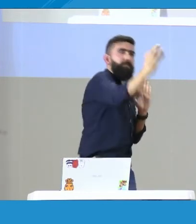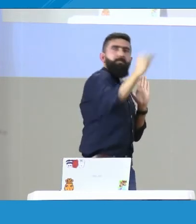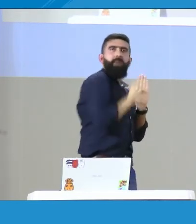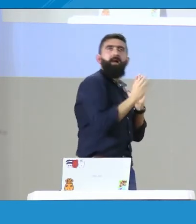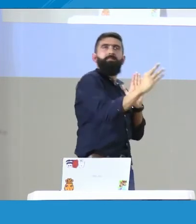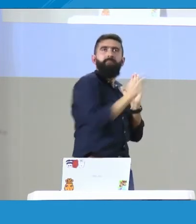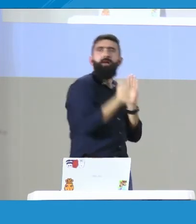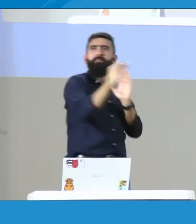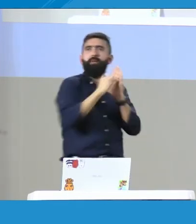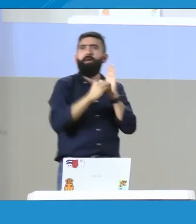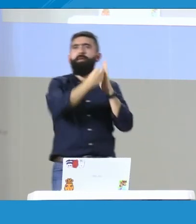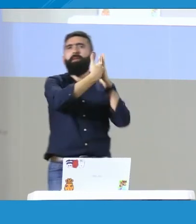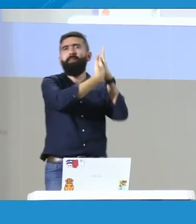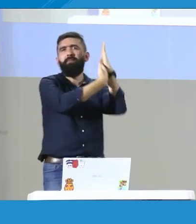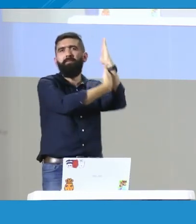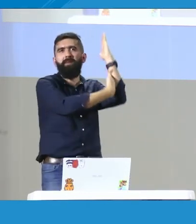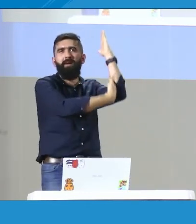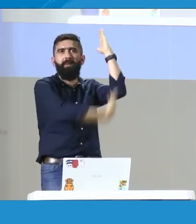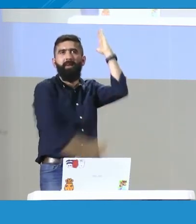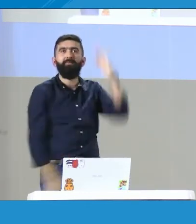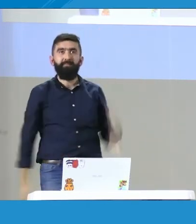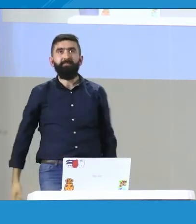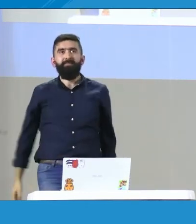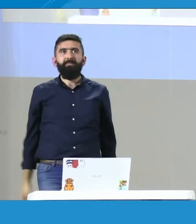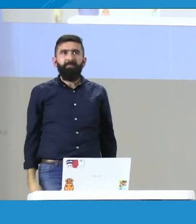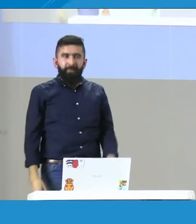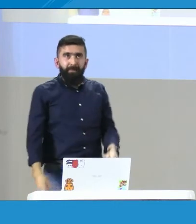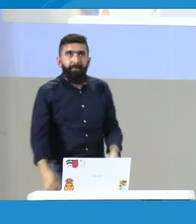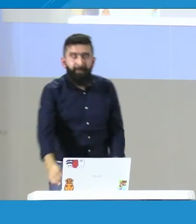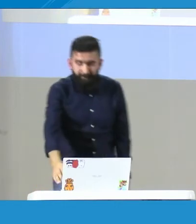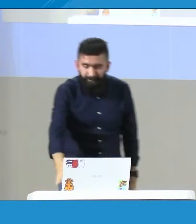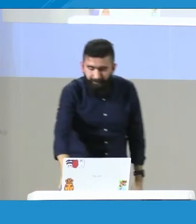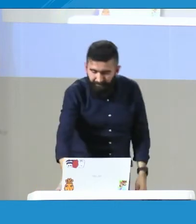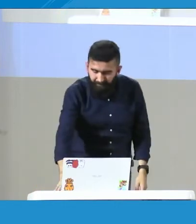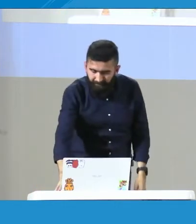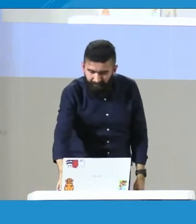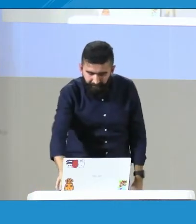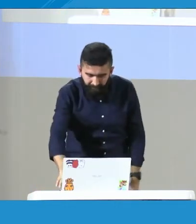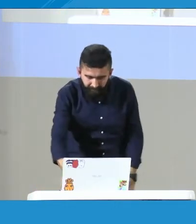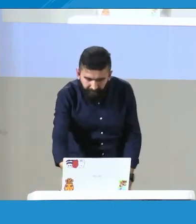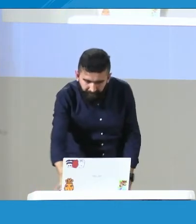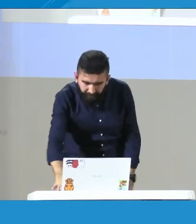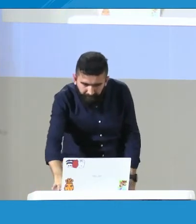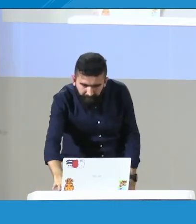también virtuales. Eso es lo que queremos, que ustedes nos compartan toda esa información y poder llenar esta encuesta y este estudio.